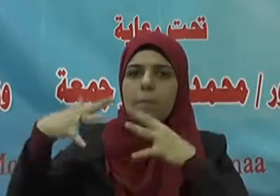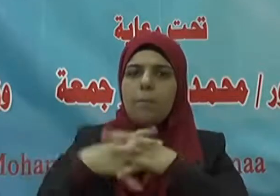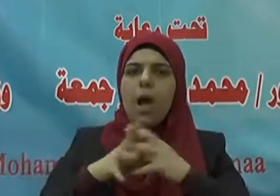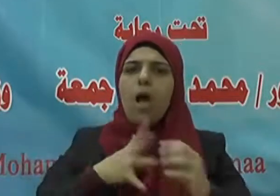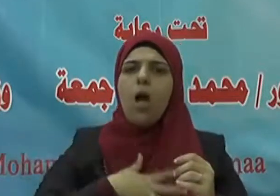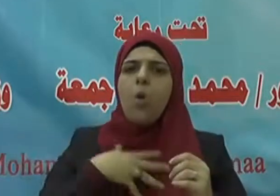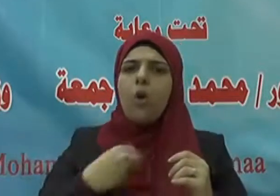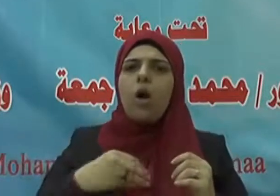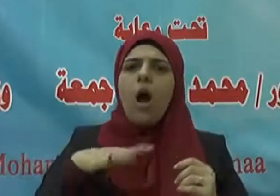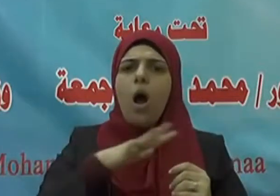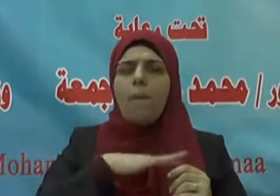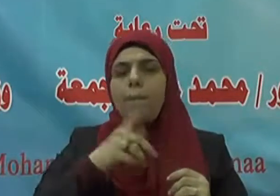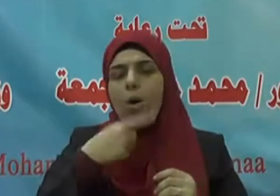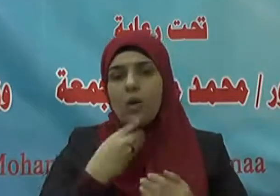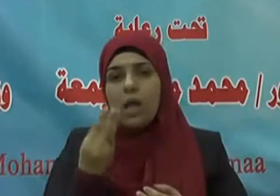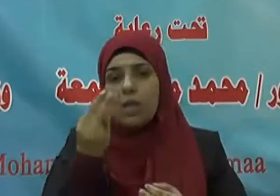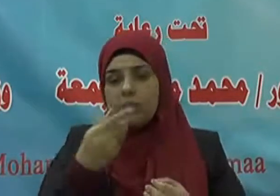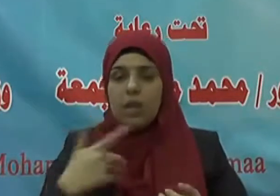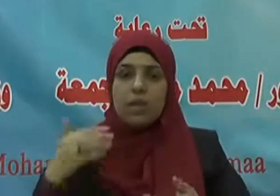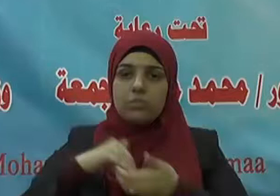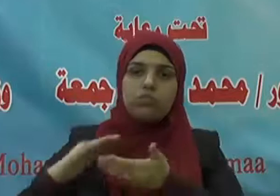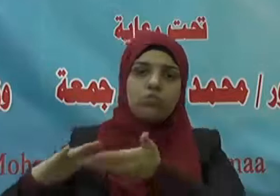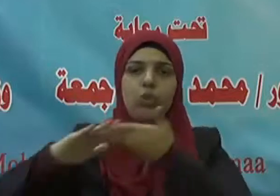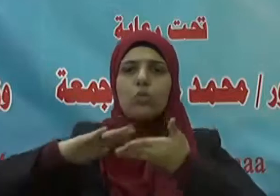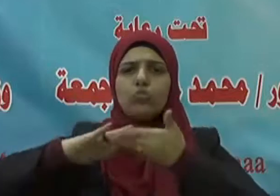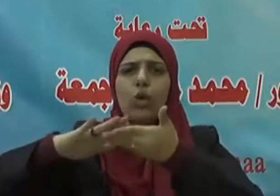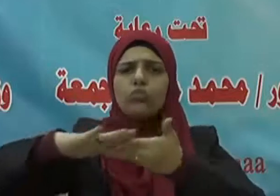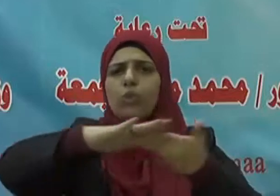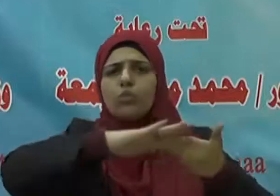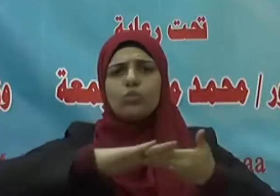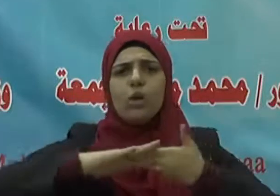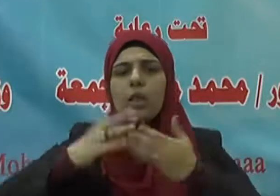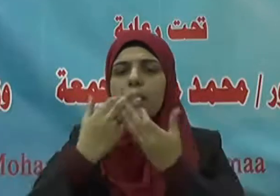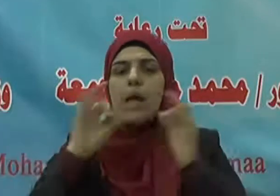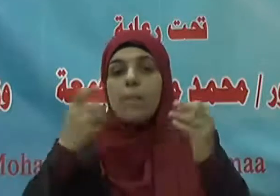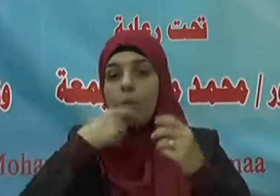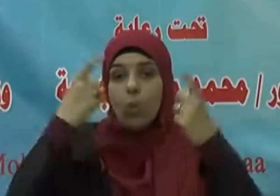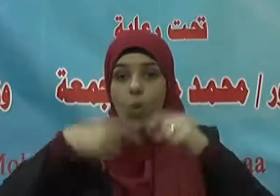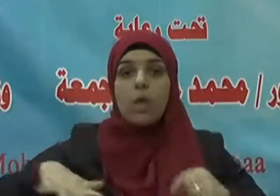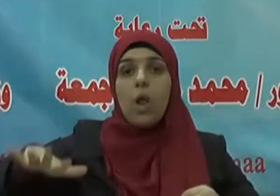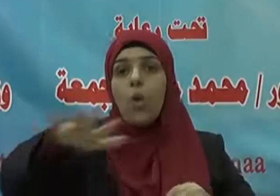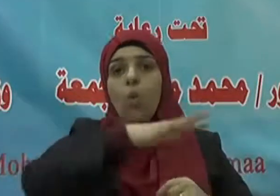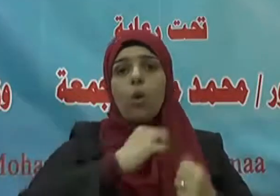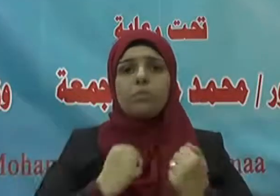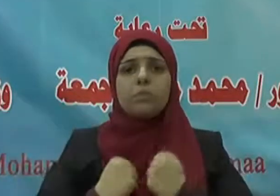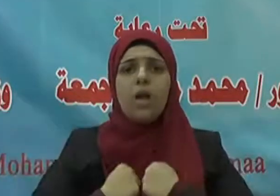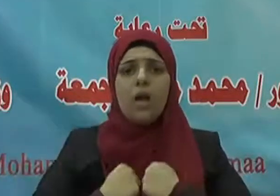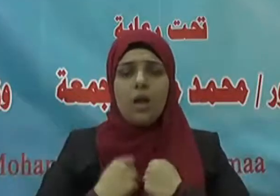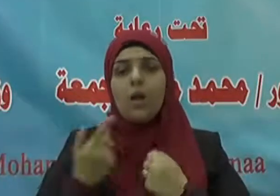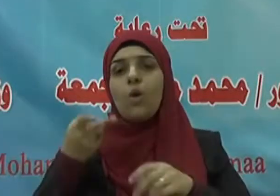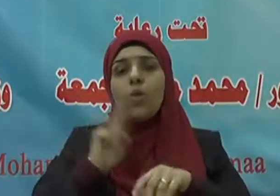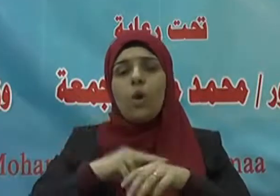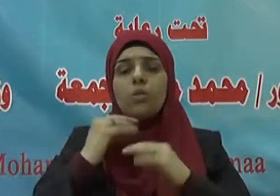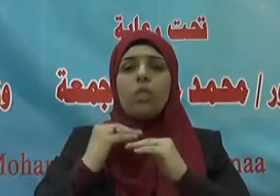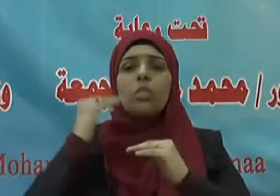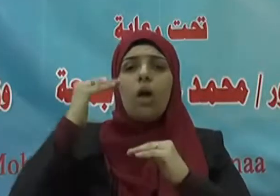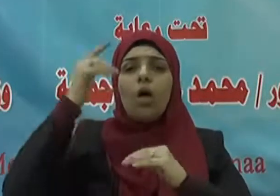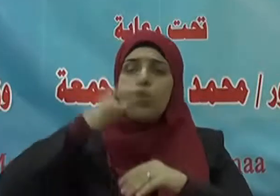والتراحم ومد يد العون للجميع فالوطن لنا جميعًا